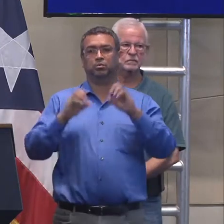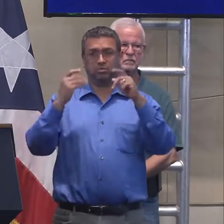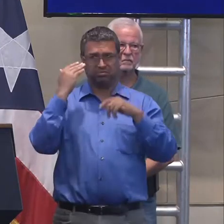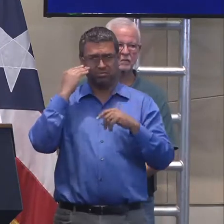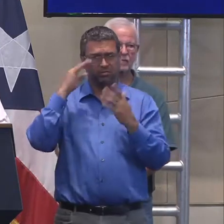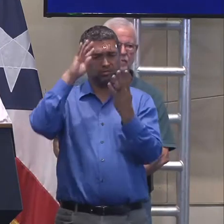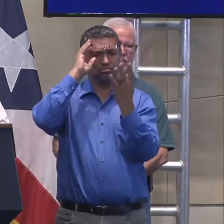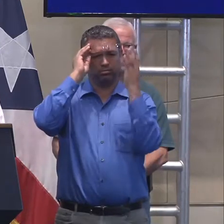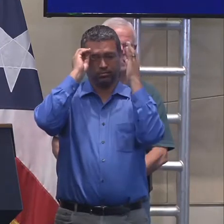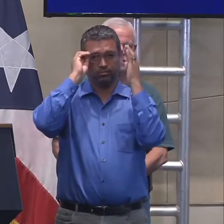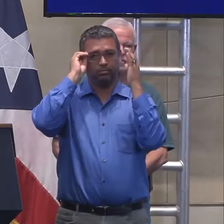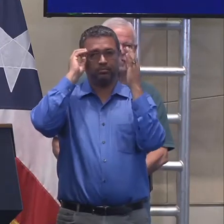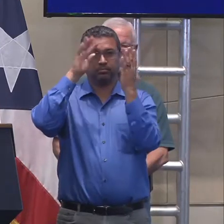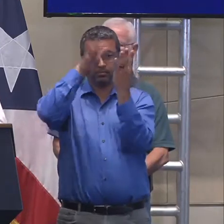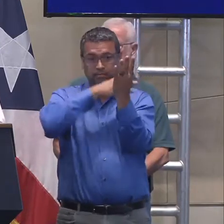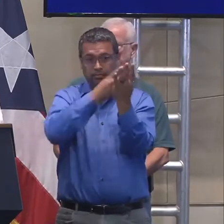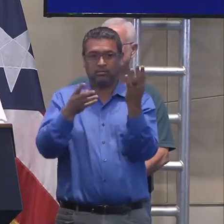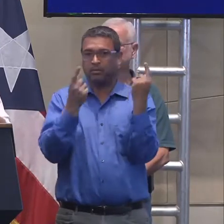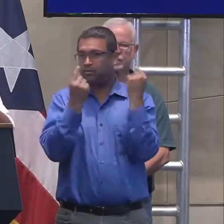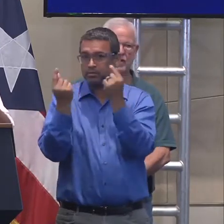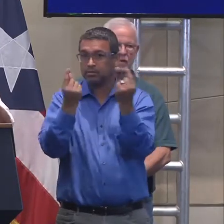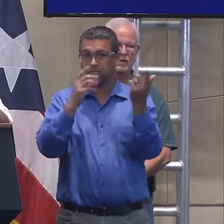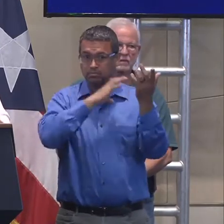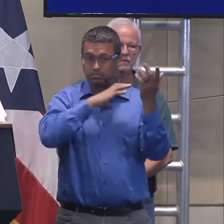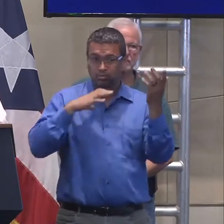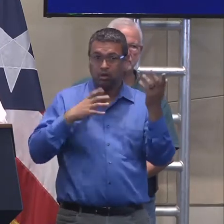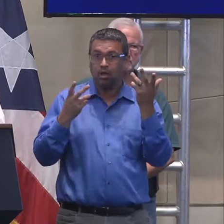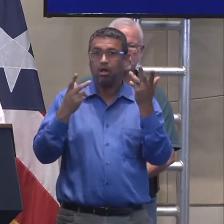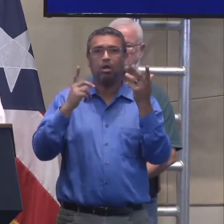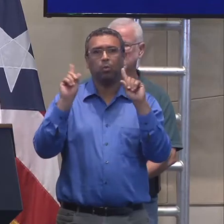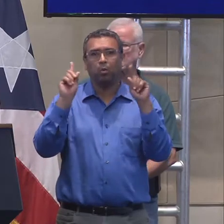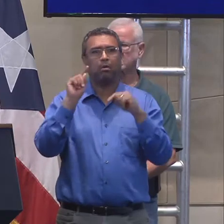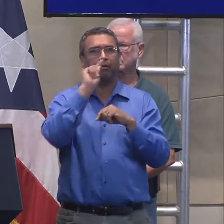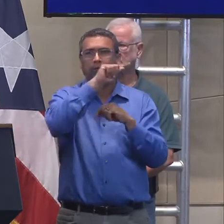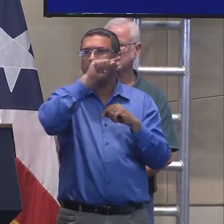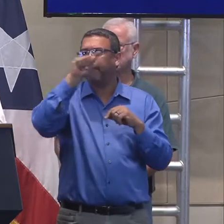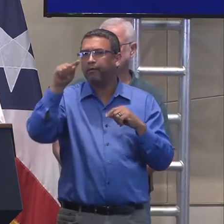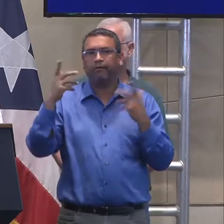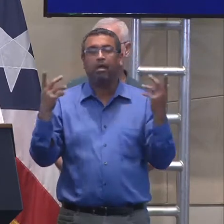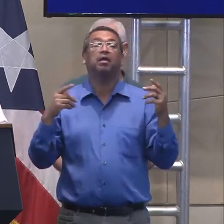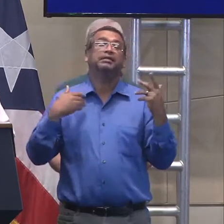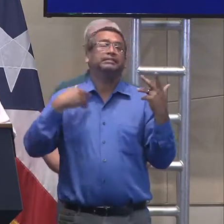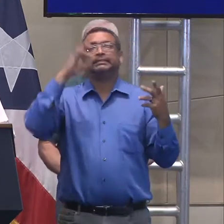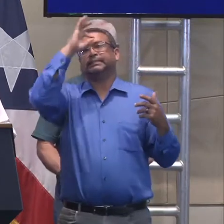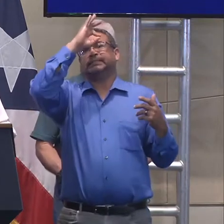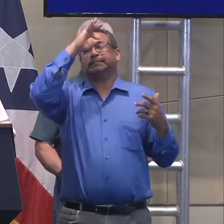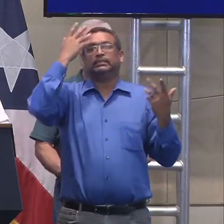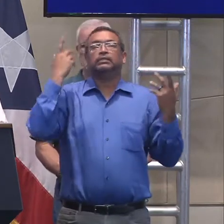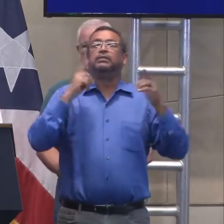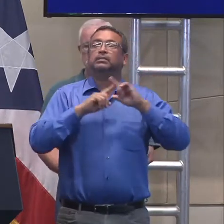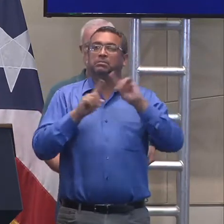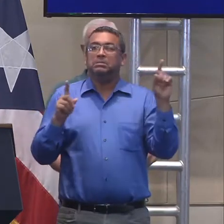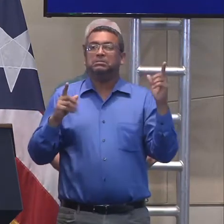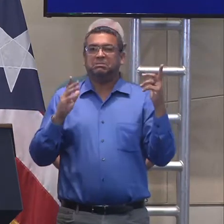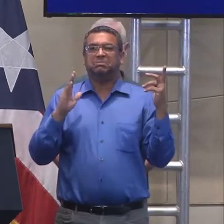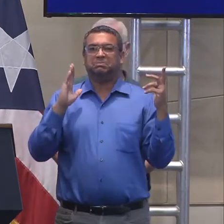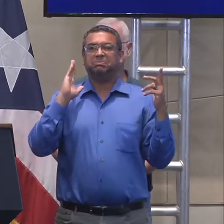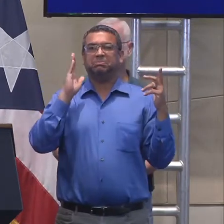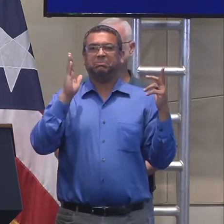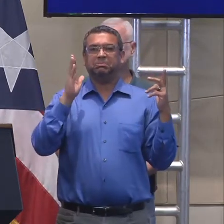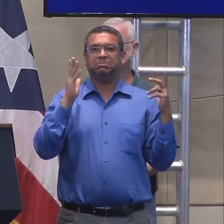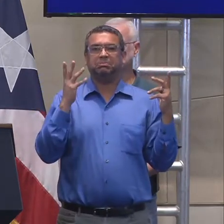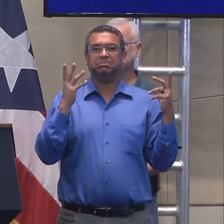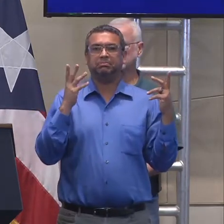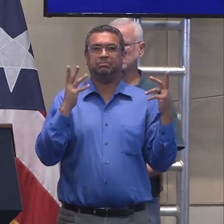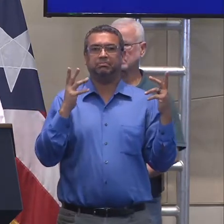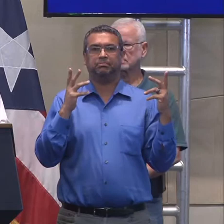el, el detalle. Lo único que sé es la parte, ¿verdad?, yo voy a estar haciendo unas misiones, eh, donde yo voy a interactuar con, con ellos. Va a